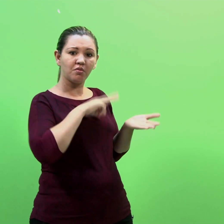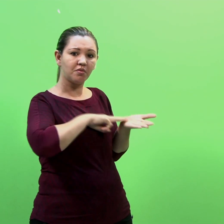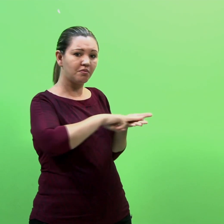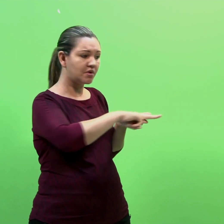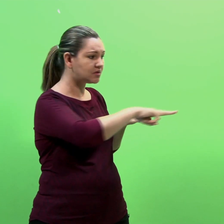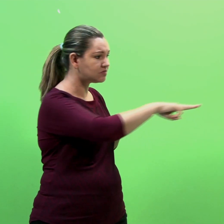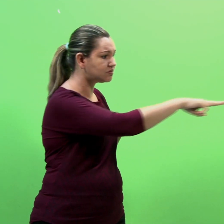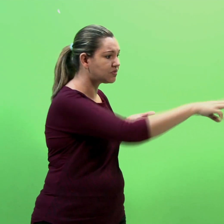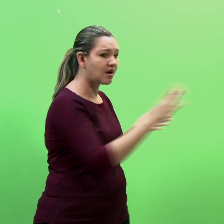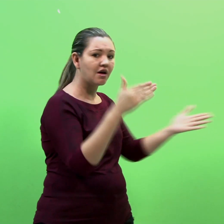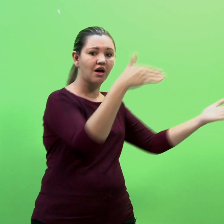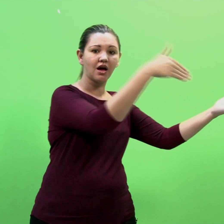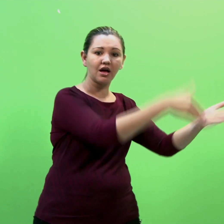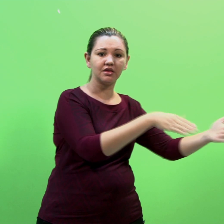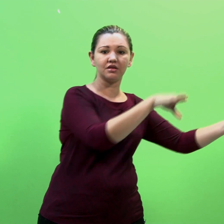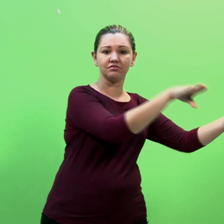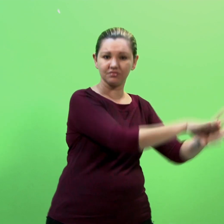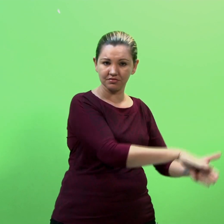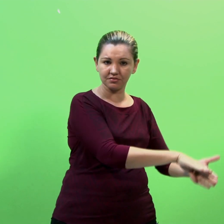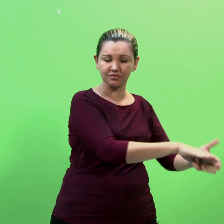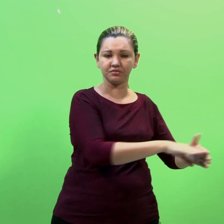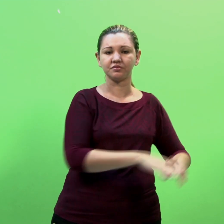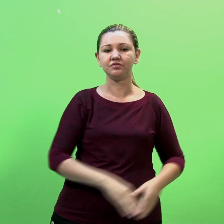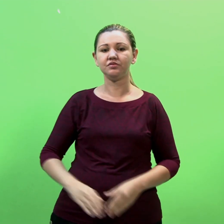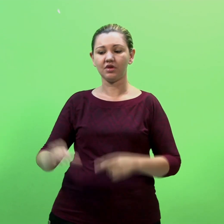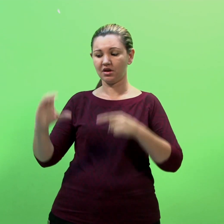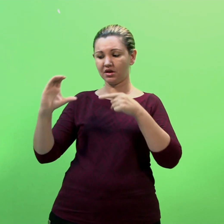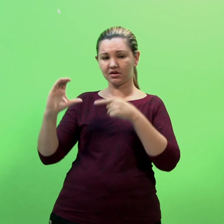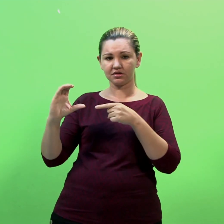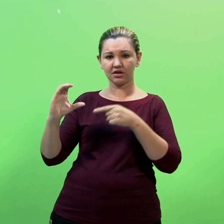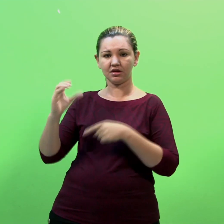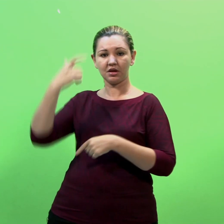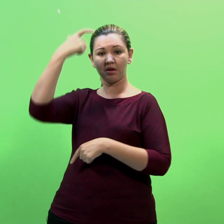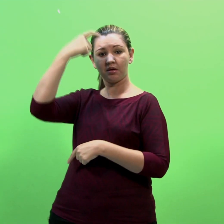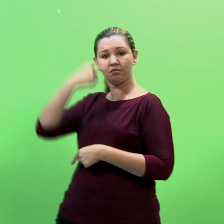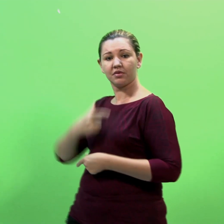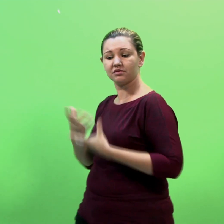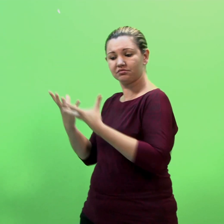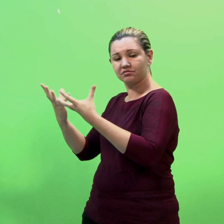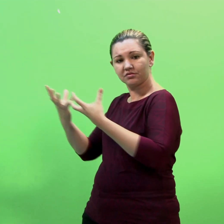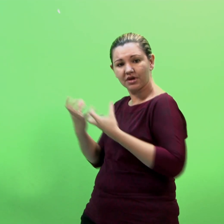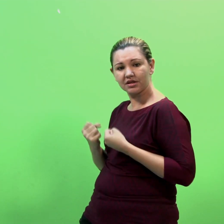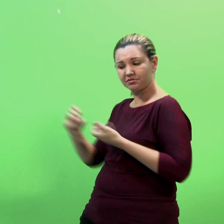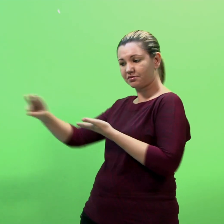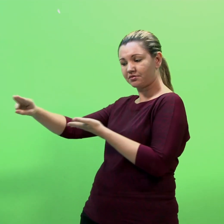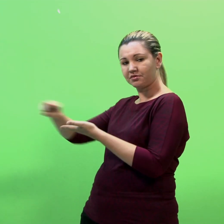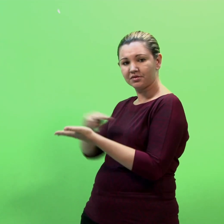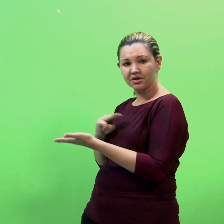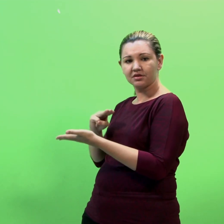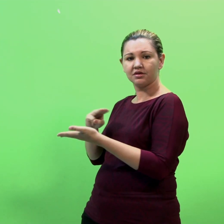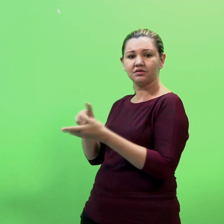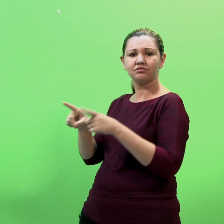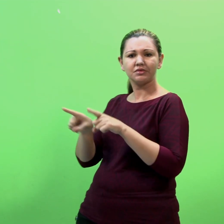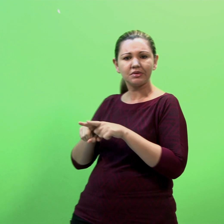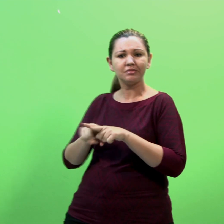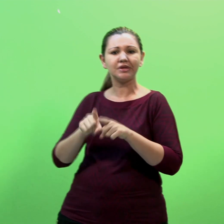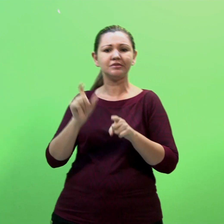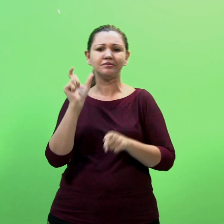mensagem trafega antes de chegar ao destino C. Um destinatário ou receptor da mensagem, além das